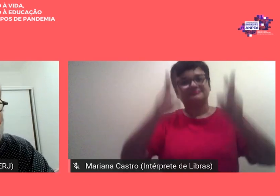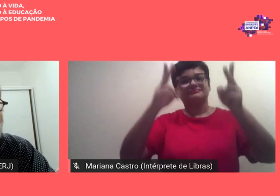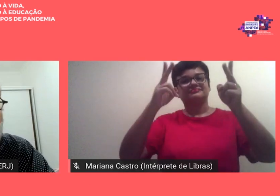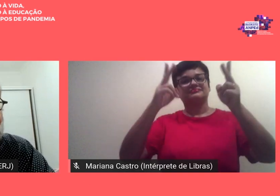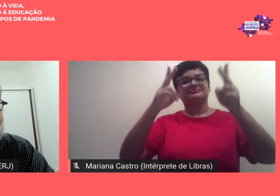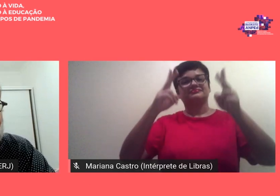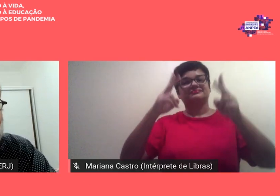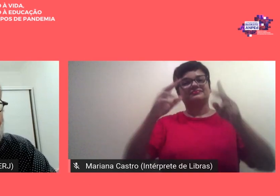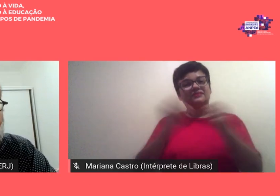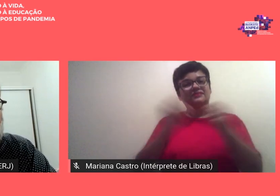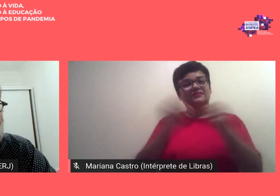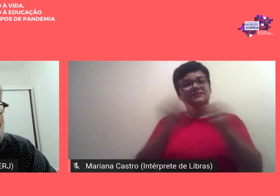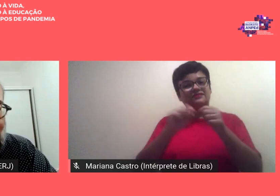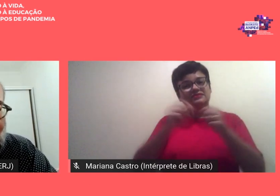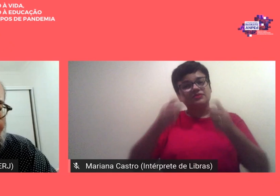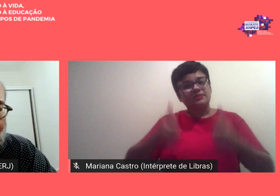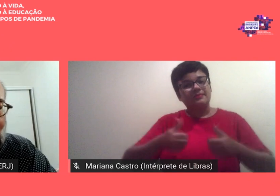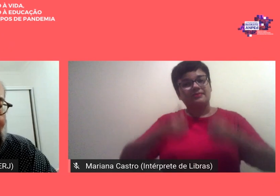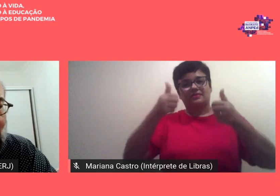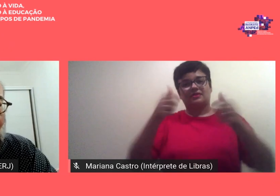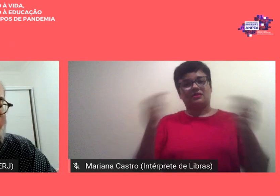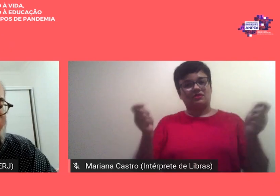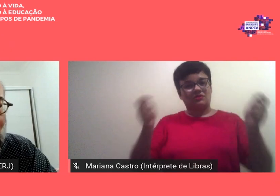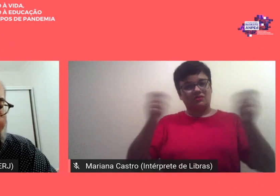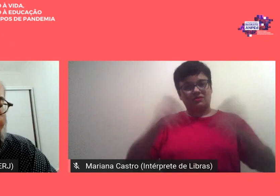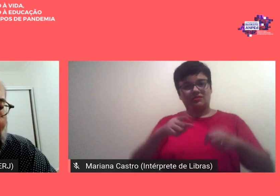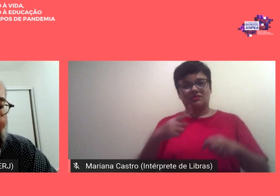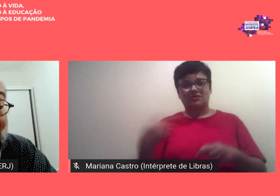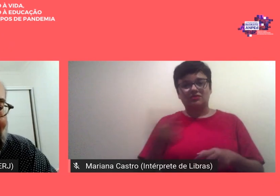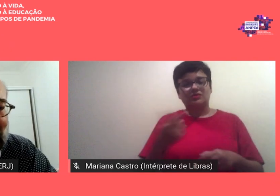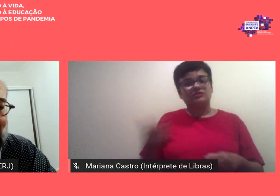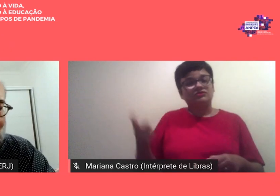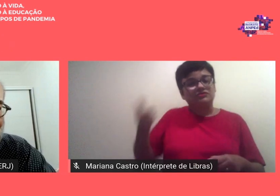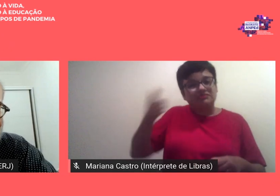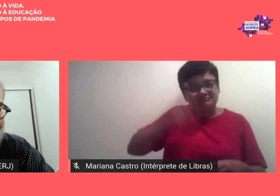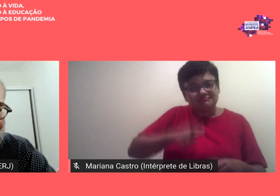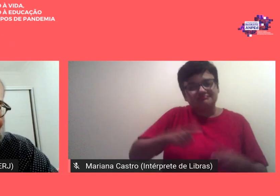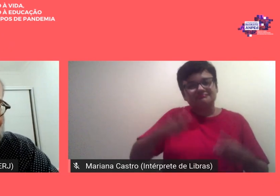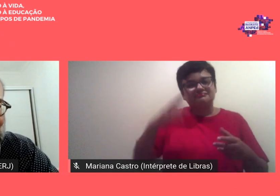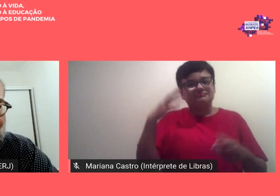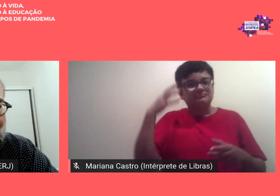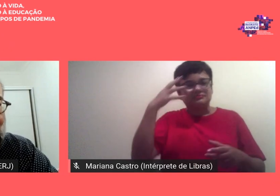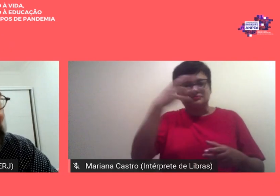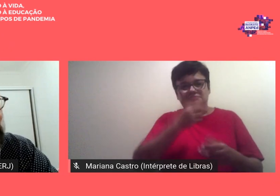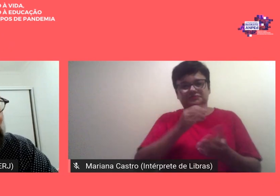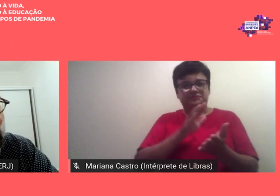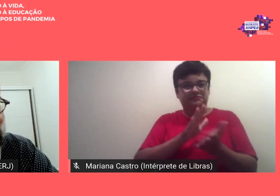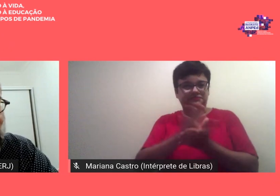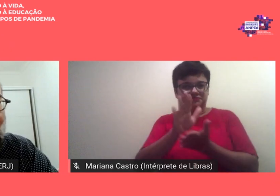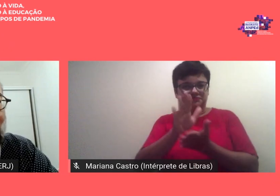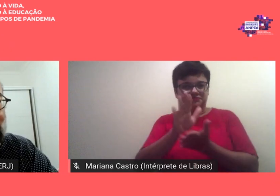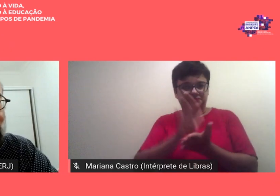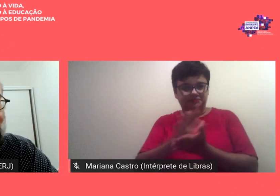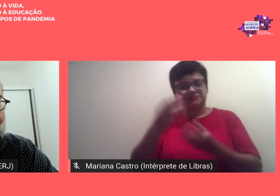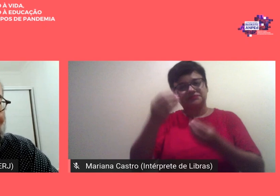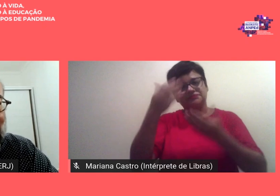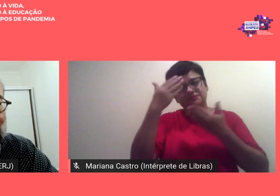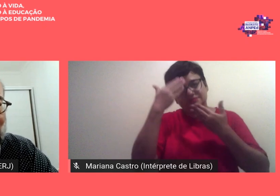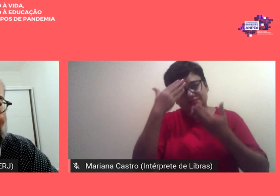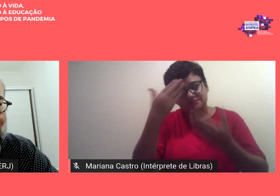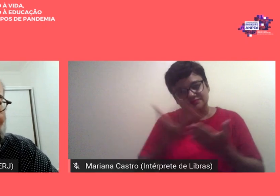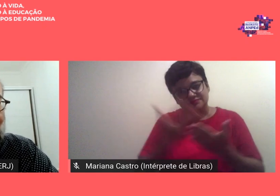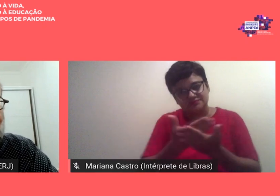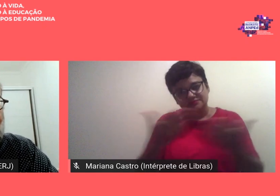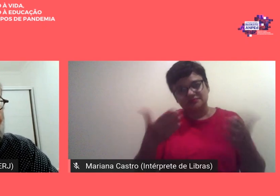fazer o melhor possível para que tenhamos uma belíssima publicação muito obrigado pela